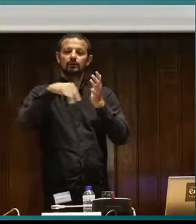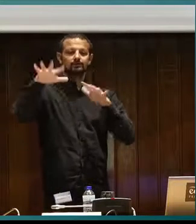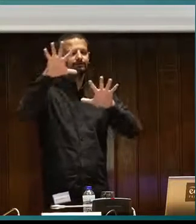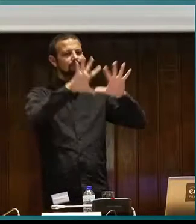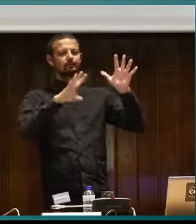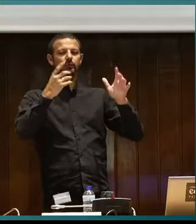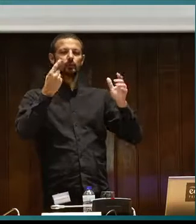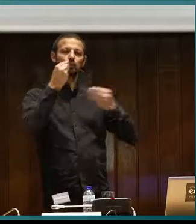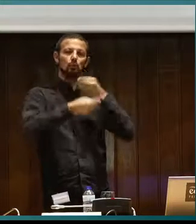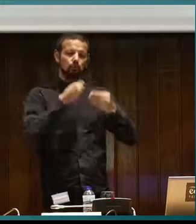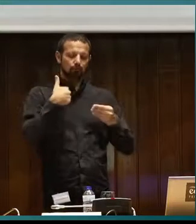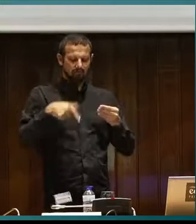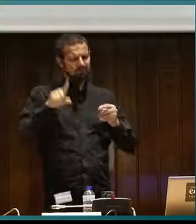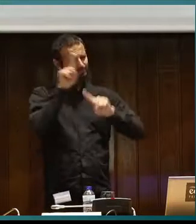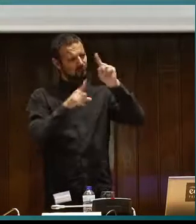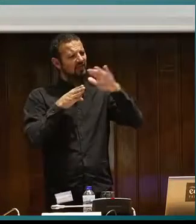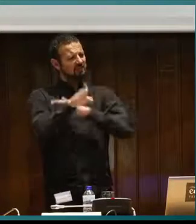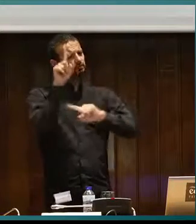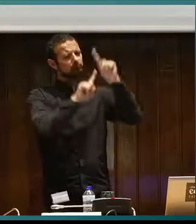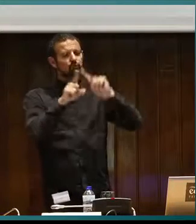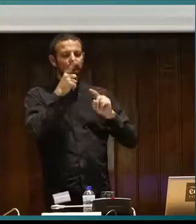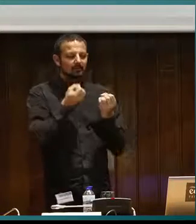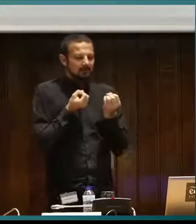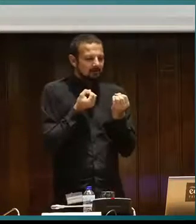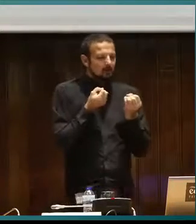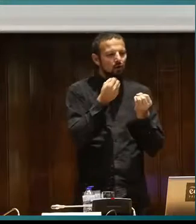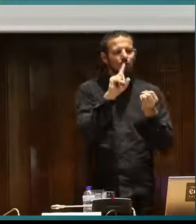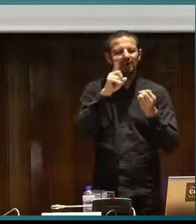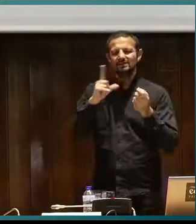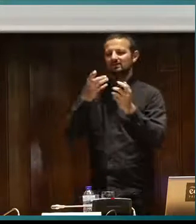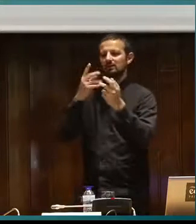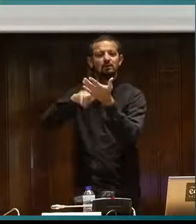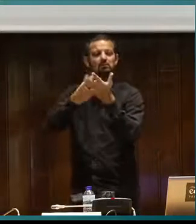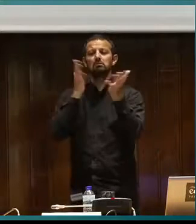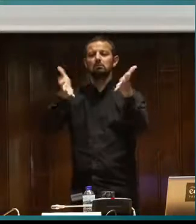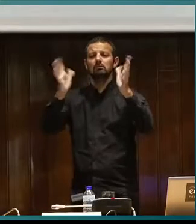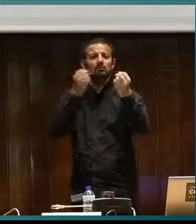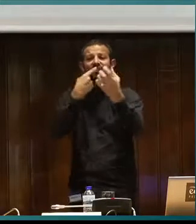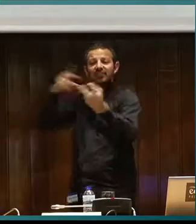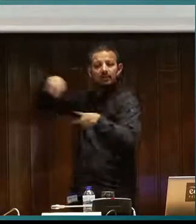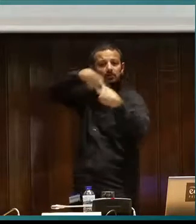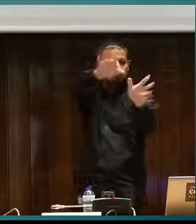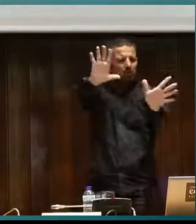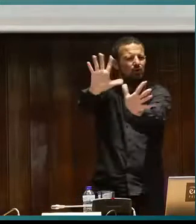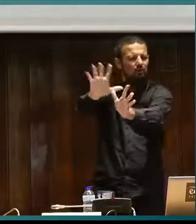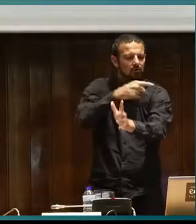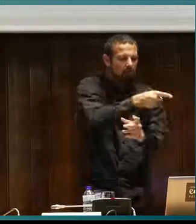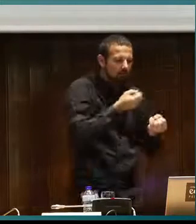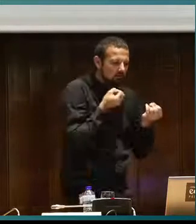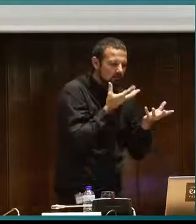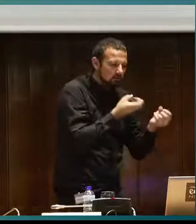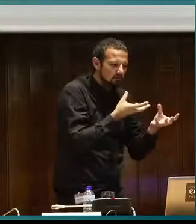muchas veces es complicada el uso de la traducción. Es un problema hacer este tipo de materiales accesibles. No es